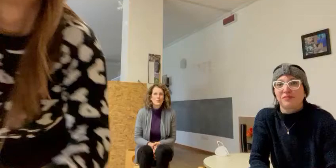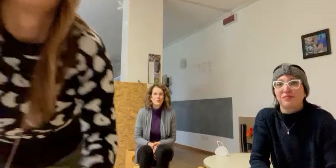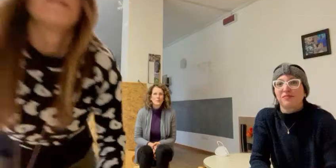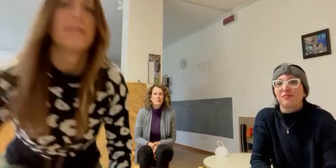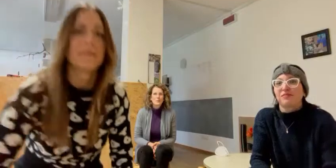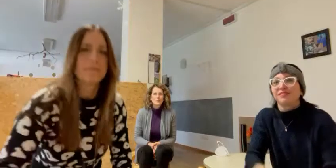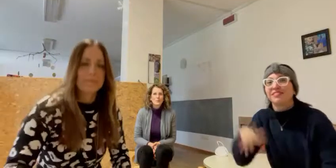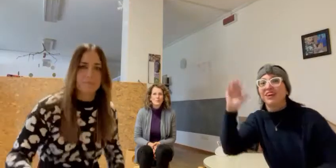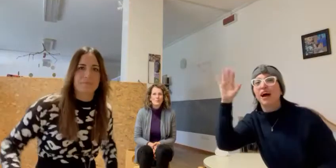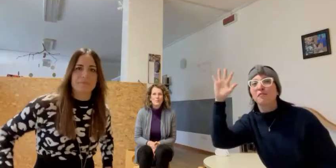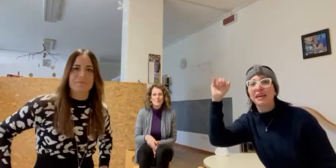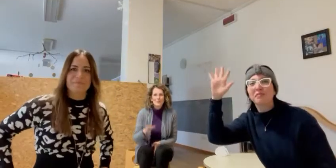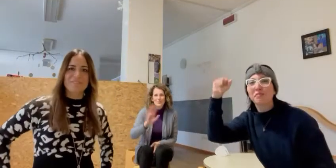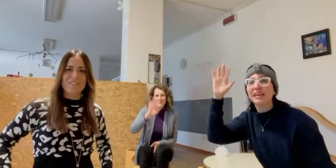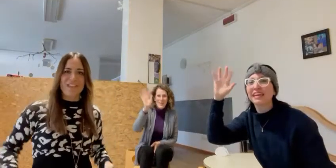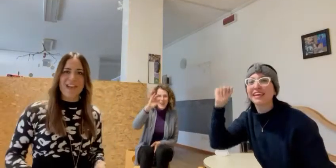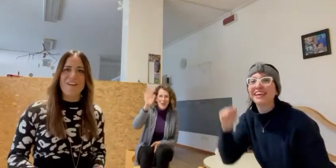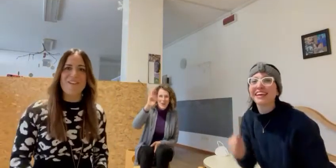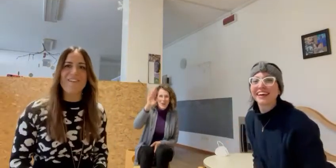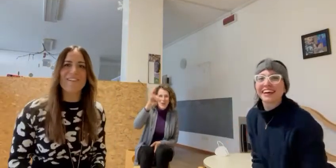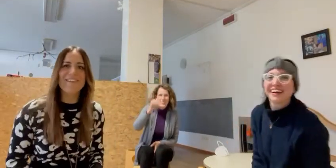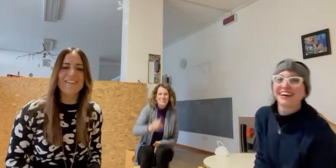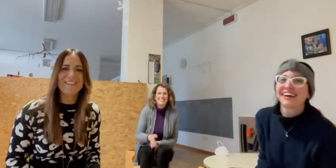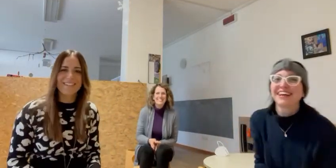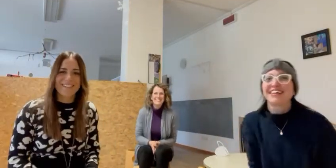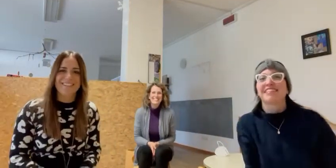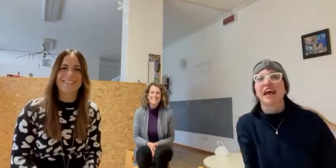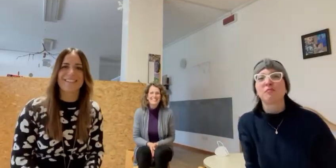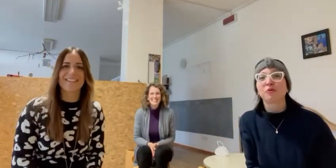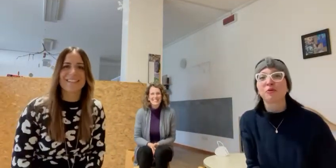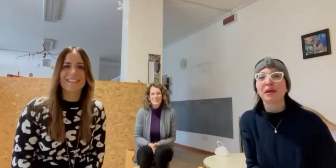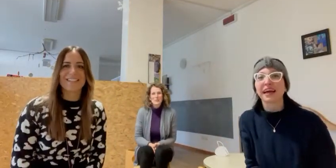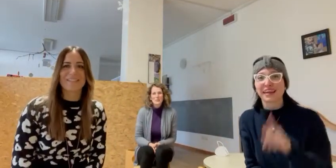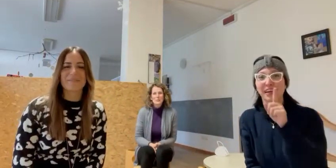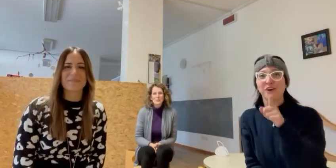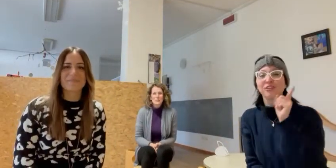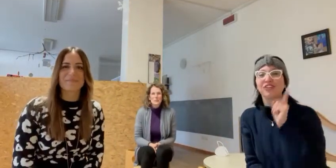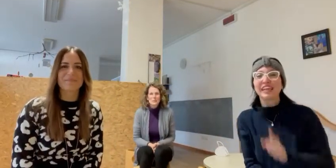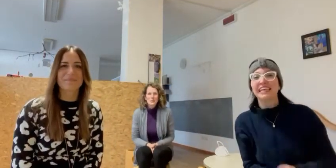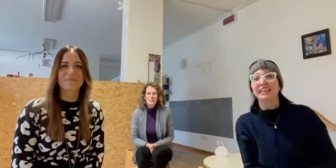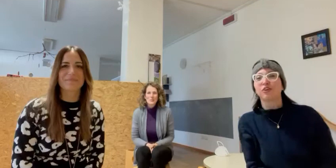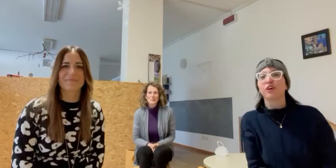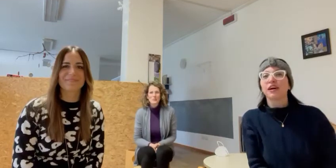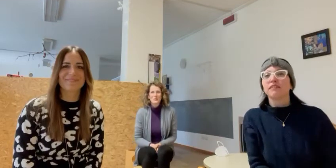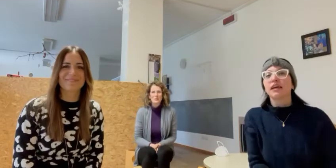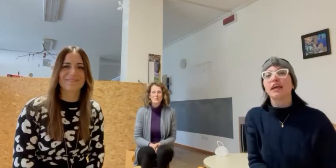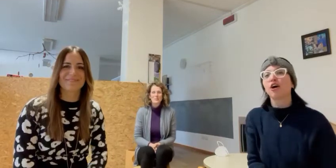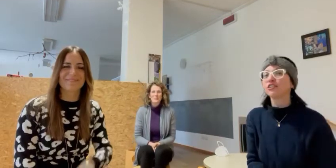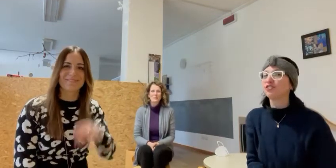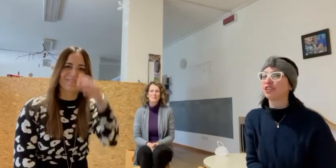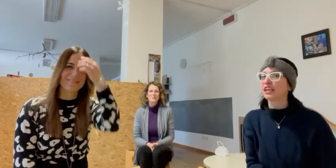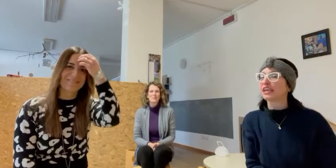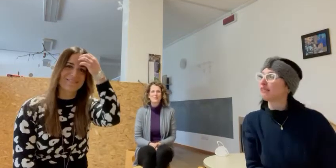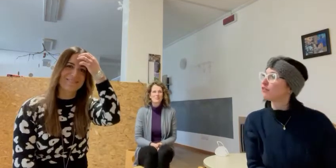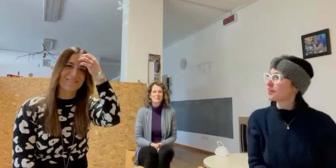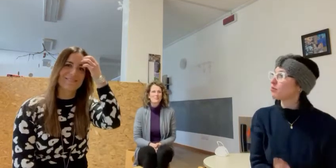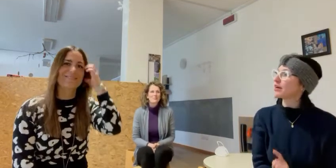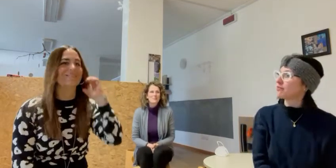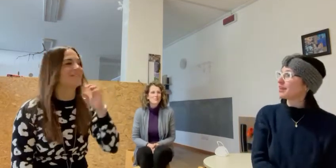Ciao bimbi! Ciao! Siamo qui anche oggi a Nido e oggi vogliamo cambiare